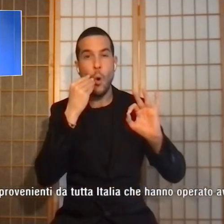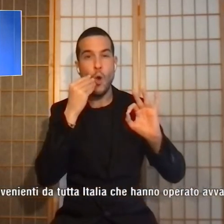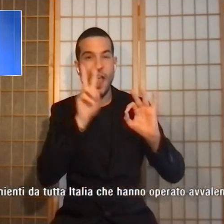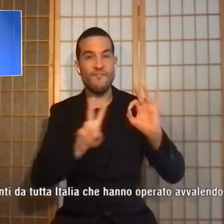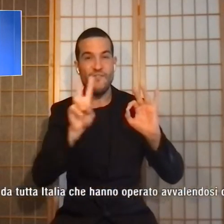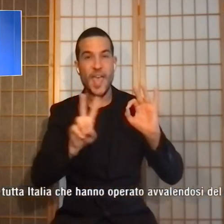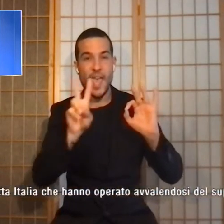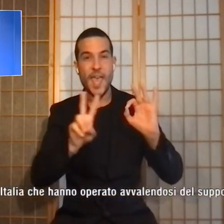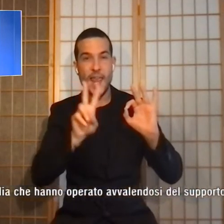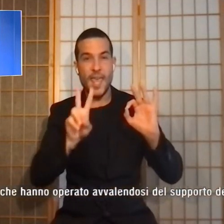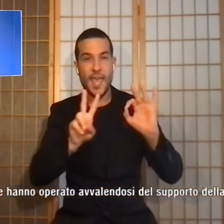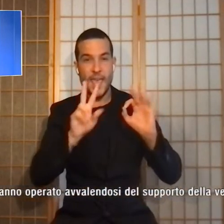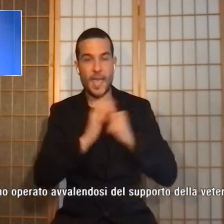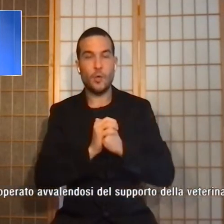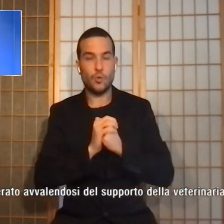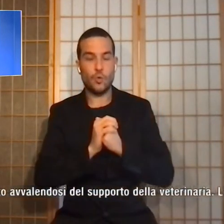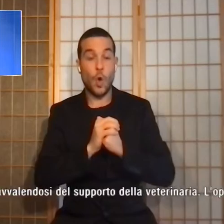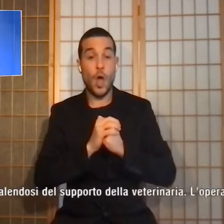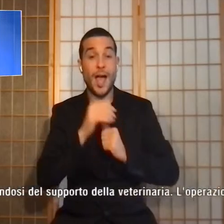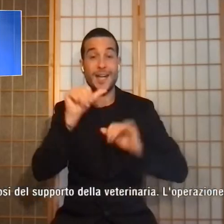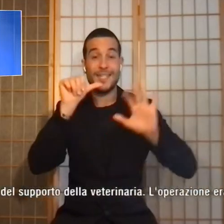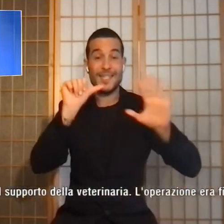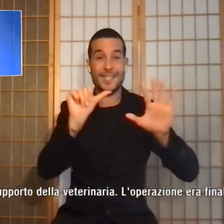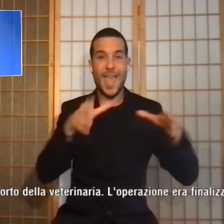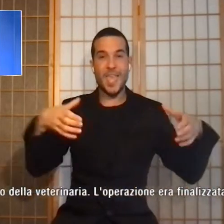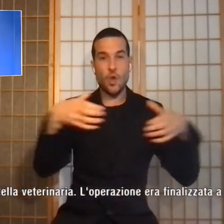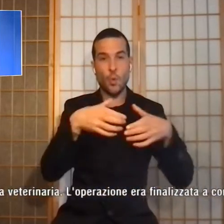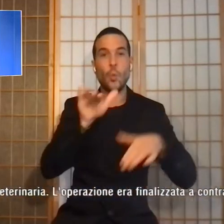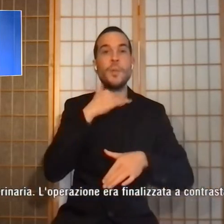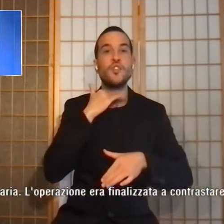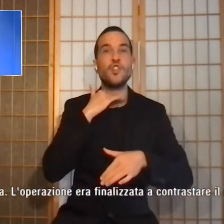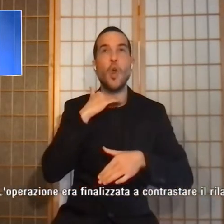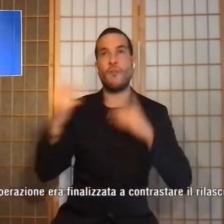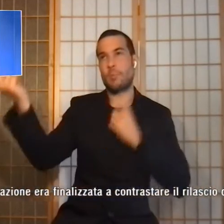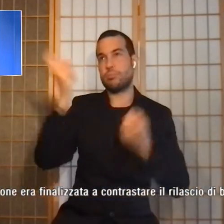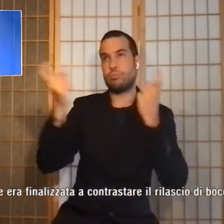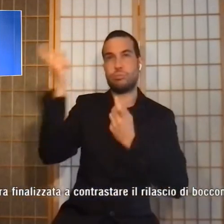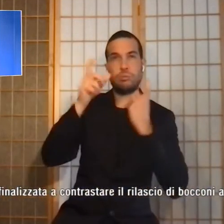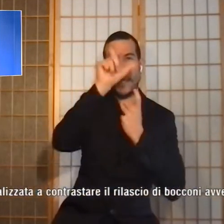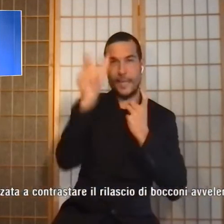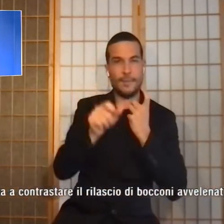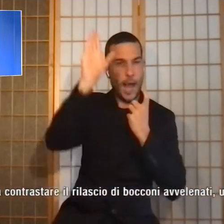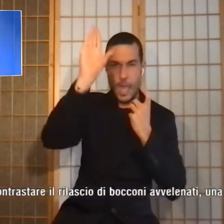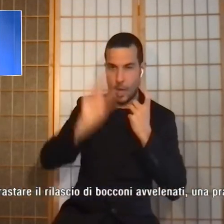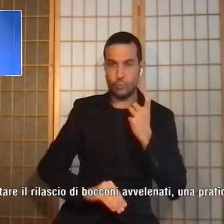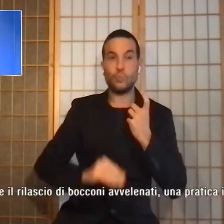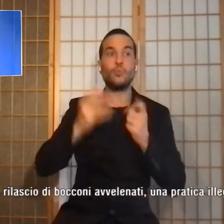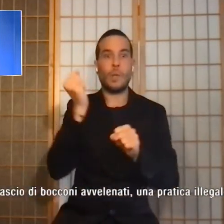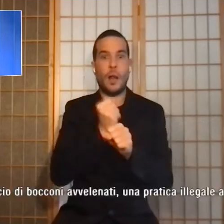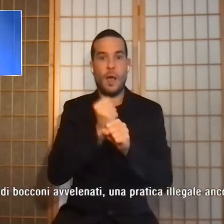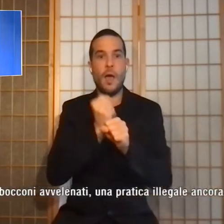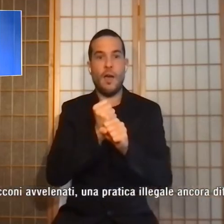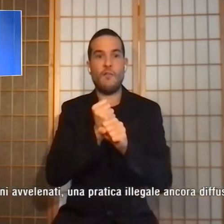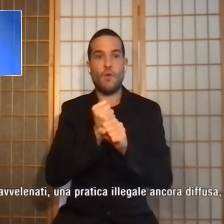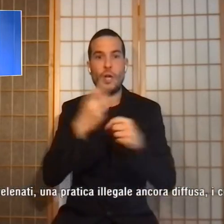sei unità cinofile provenienti da tutta Italia che hanno operato con il supporto dei veterinari.